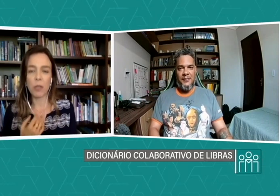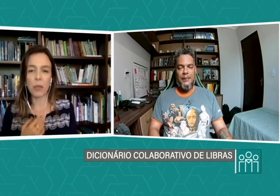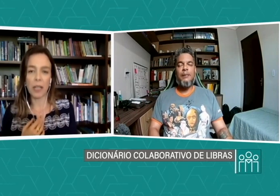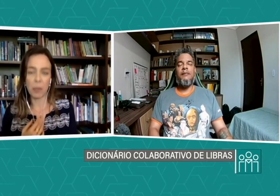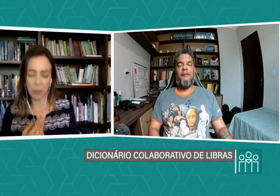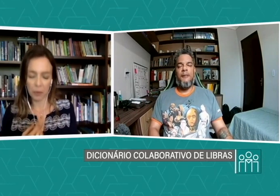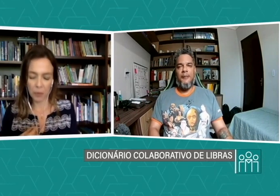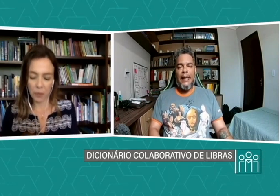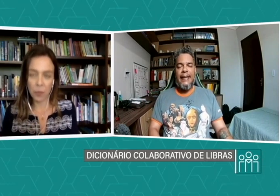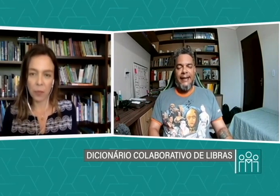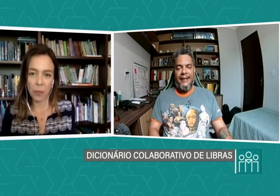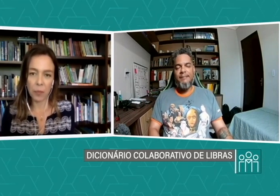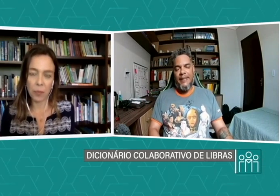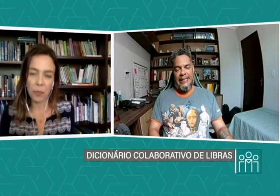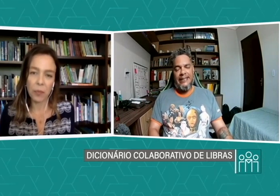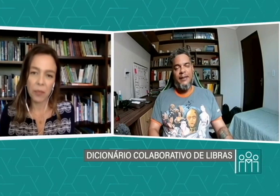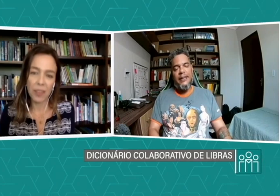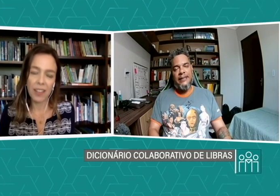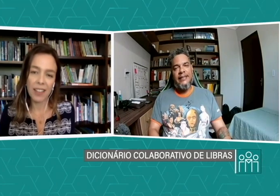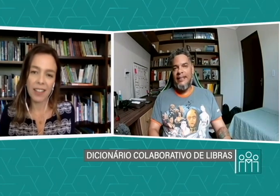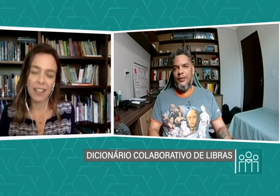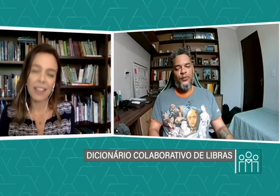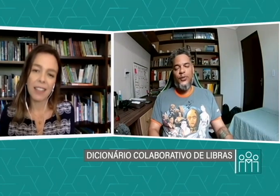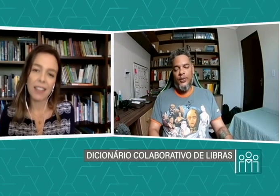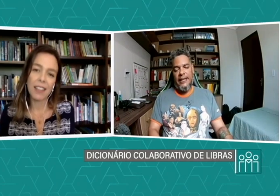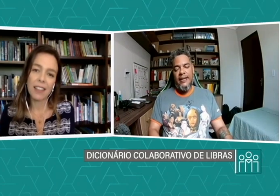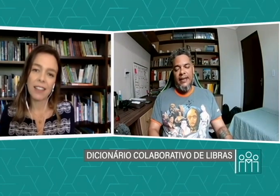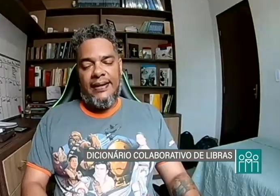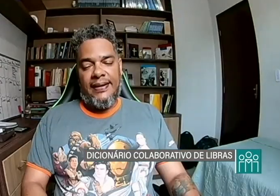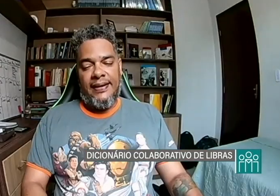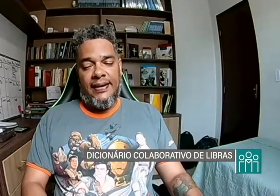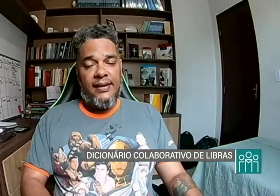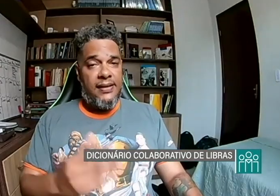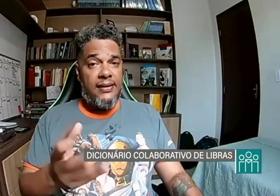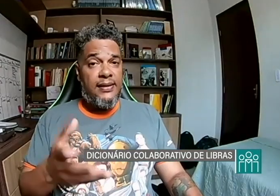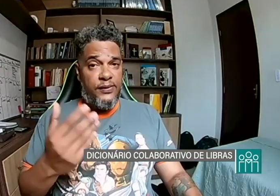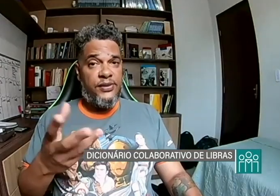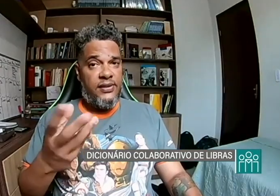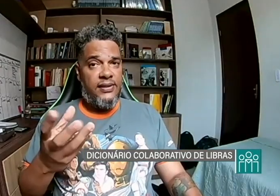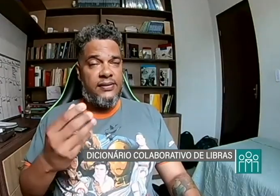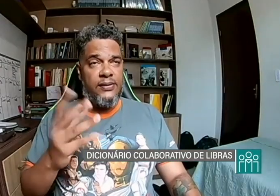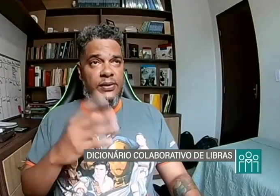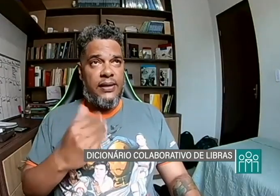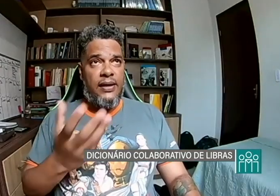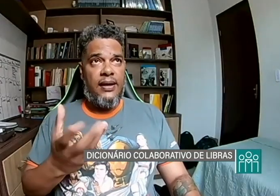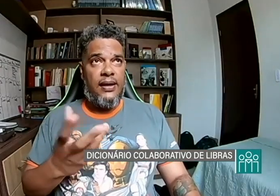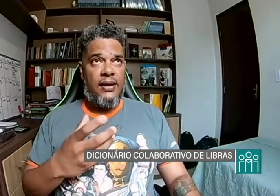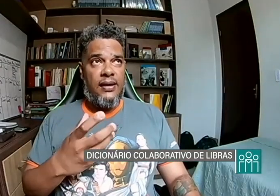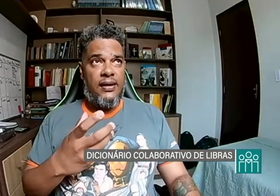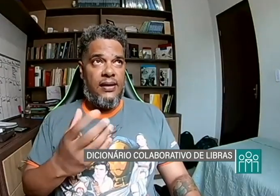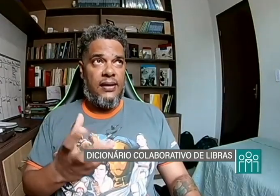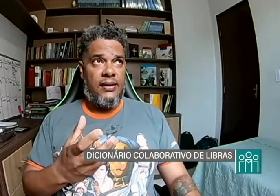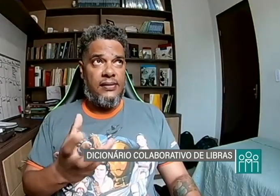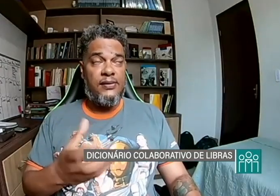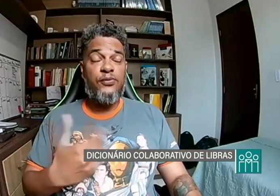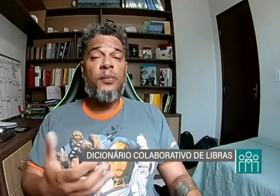tempo. É, exatamente, né? Não funciona. Iniciativas de tornar as informações